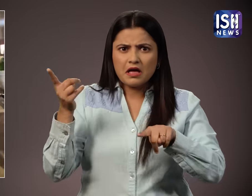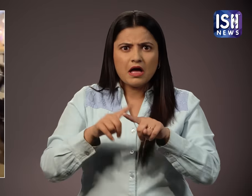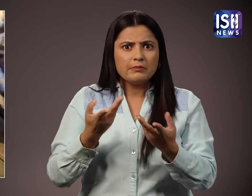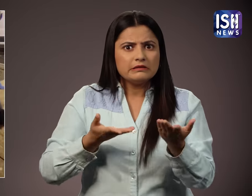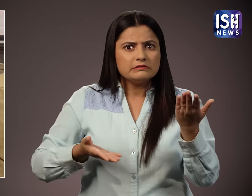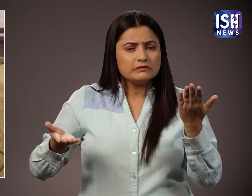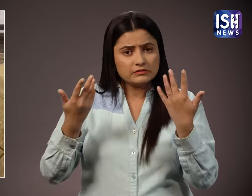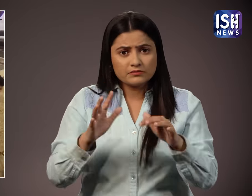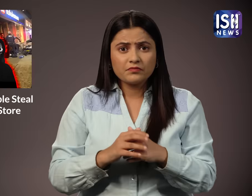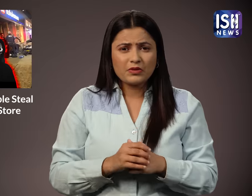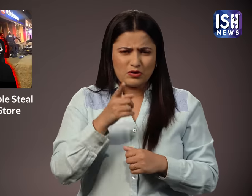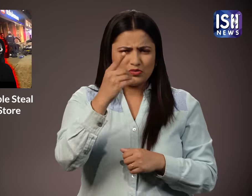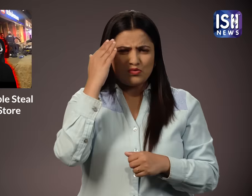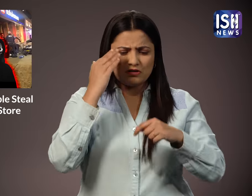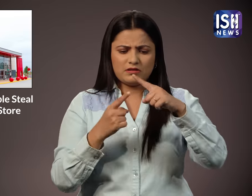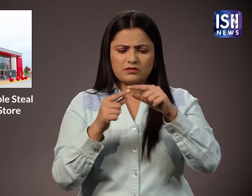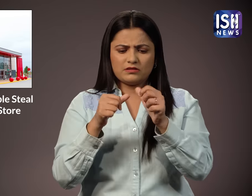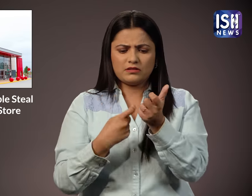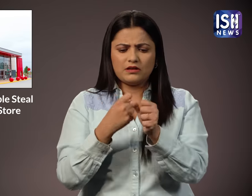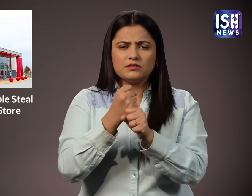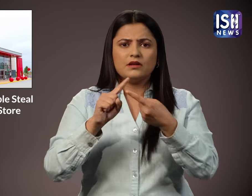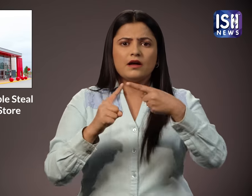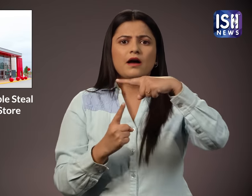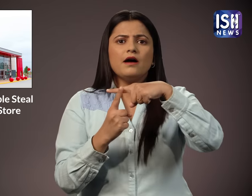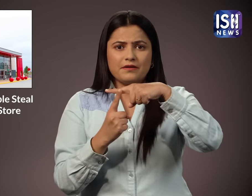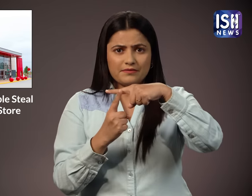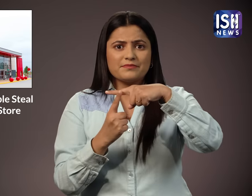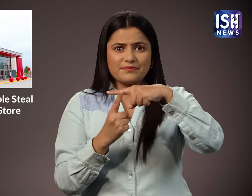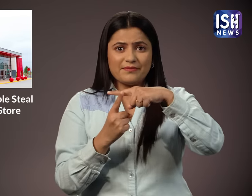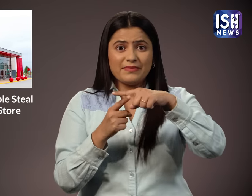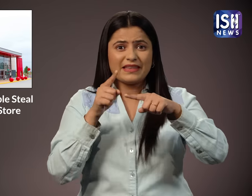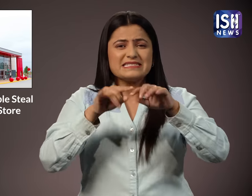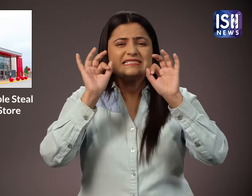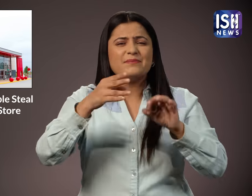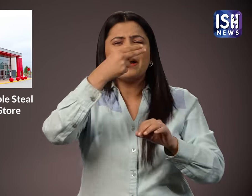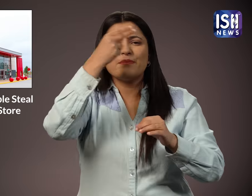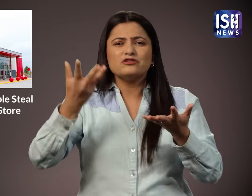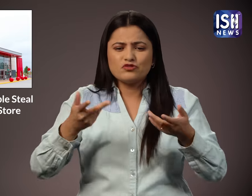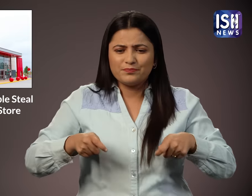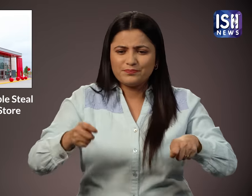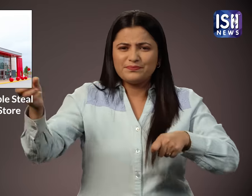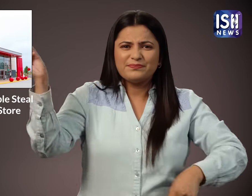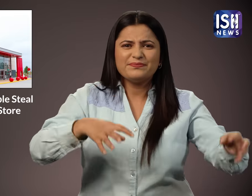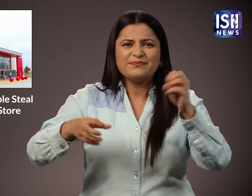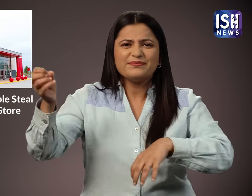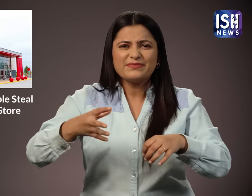कितनी चौकाने वाली घटना है उसी दिन टार्गेट डेपार्टमेंटल स्टोर ने गोशना की थी कि वह